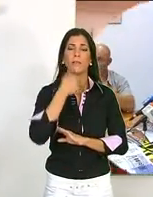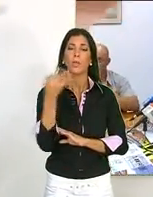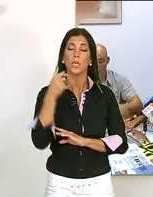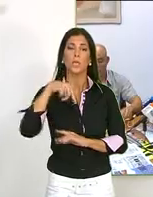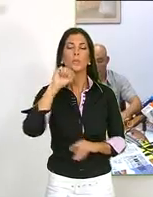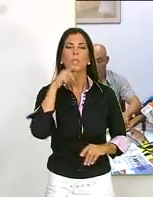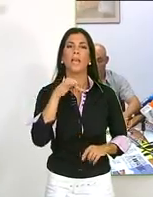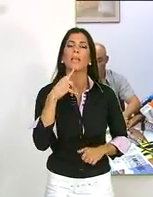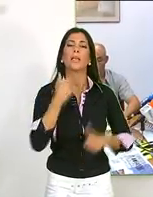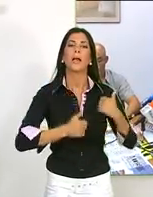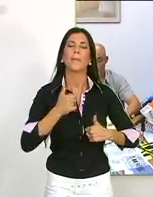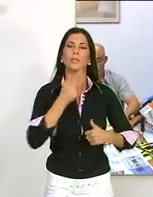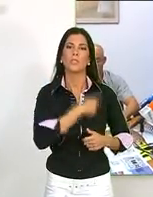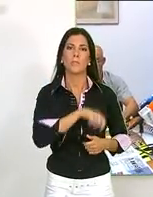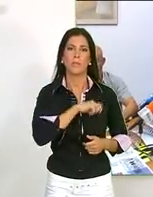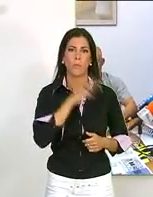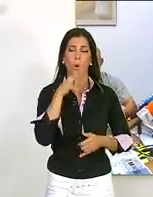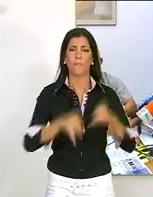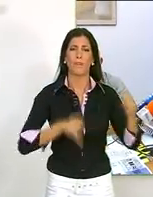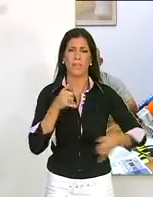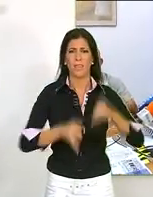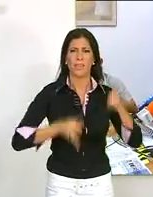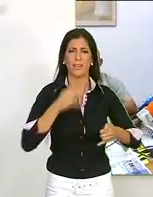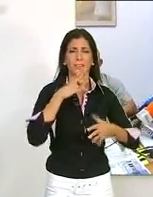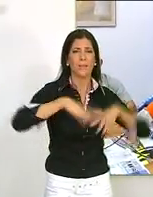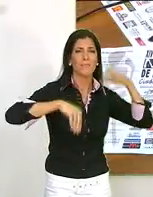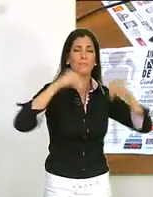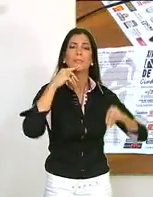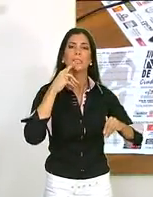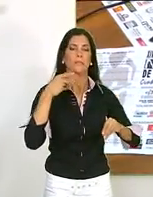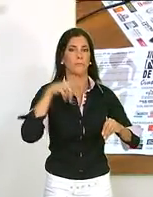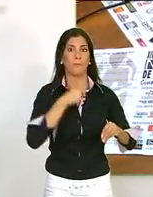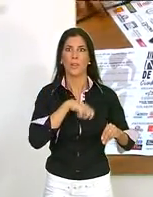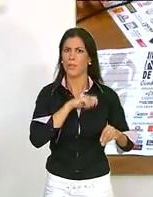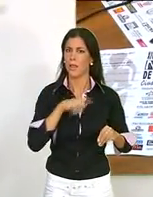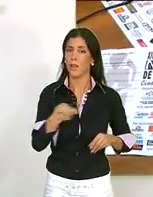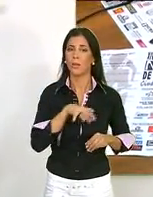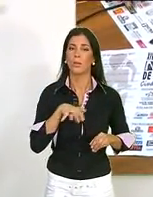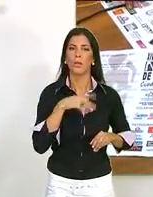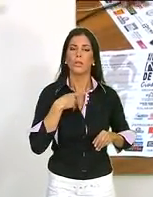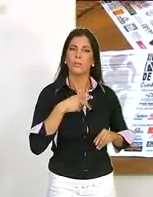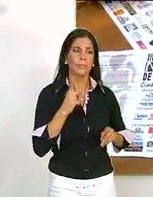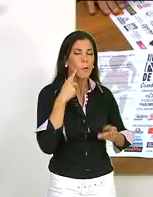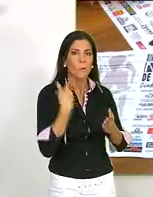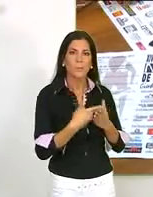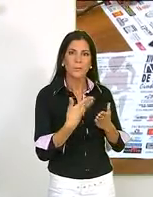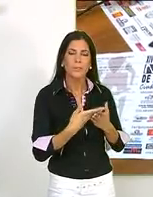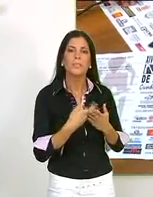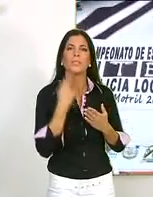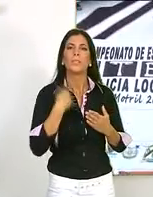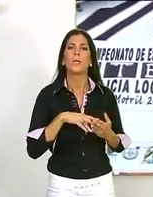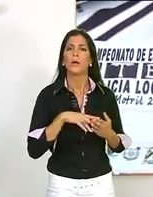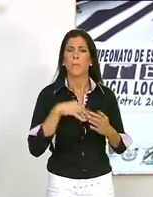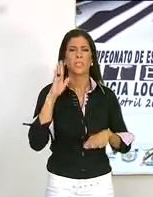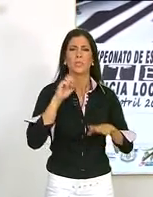El próximo sábado va a tener lugar en la localidad de Motril, el Campeonato de España en Bicicleta de Montaña de la Policía Local. La